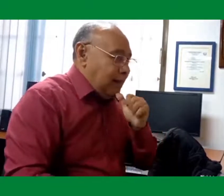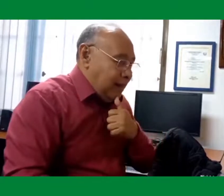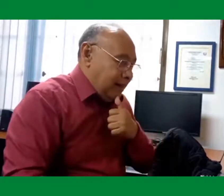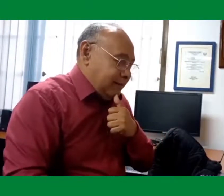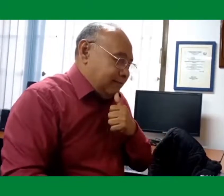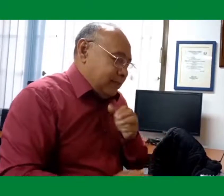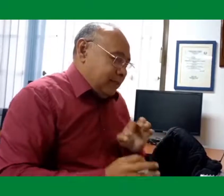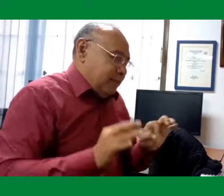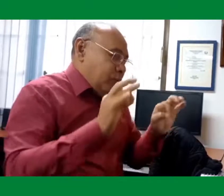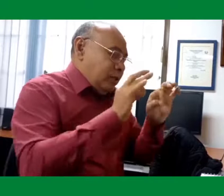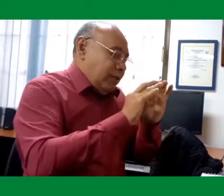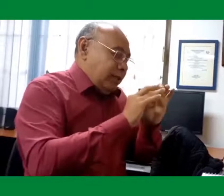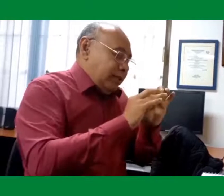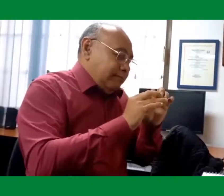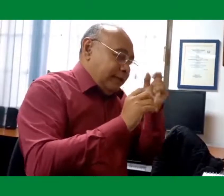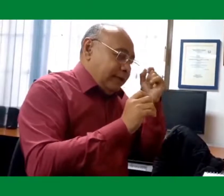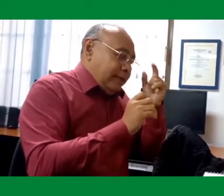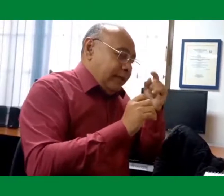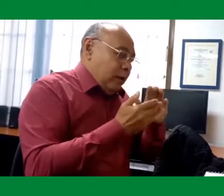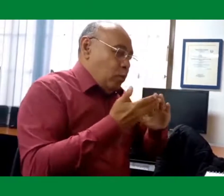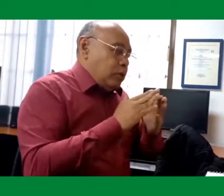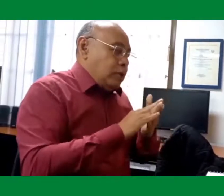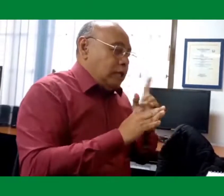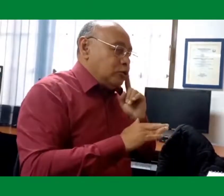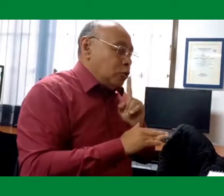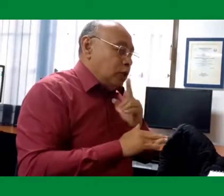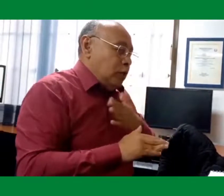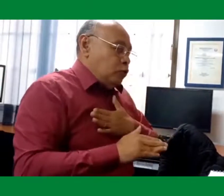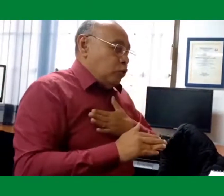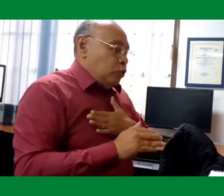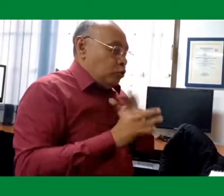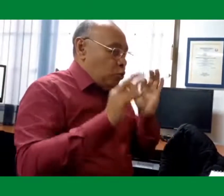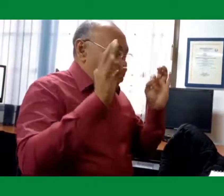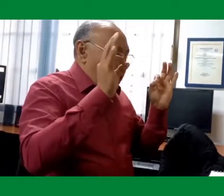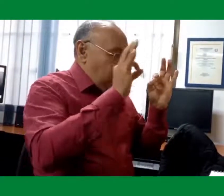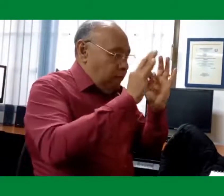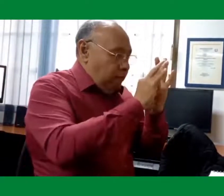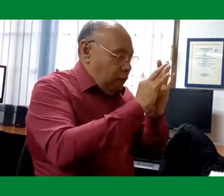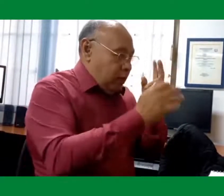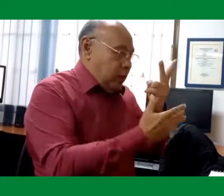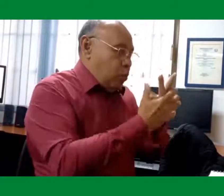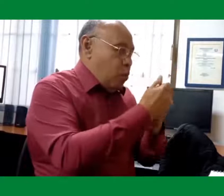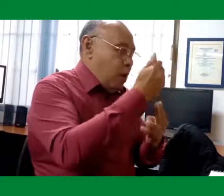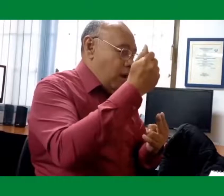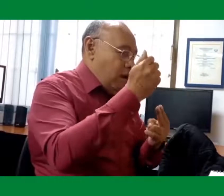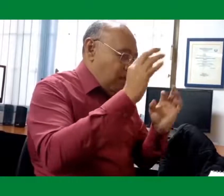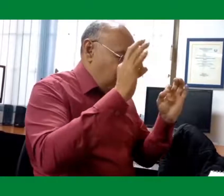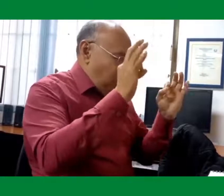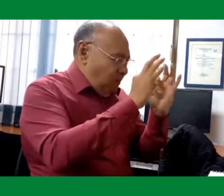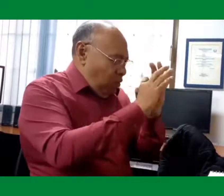una barrera que nos ha generado bastante sufrimiento. Es importante entender a la comunidad sorda desde el